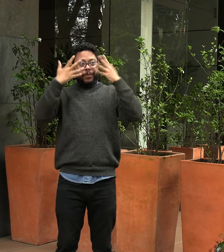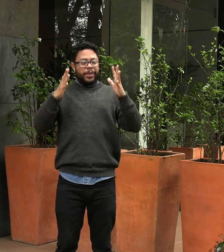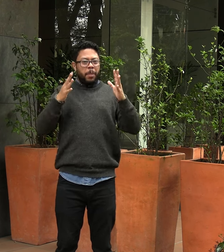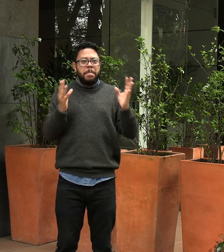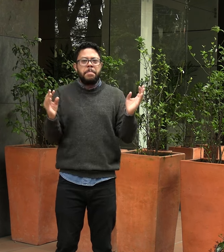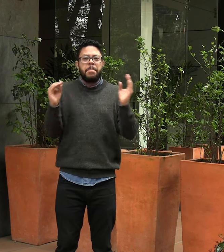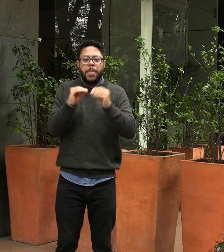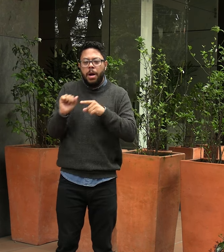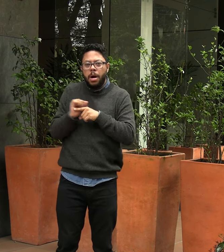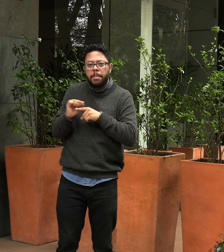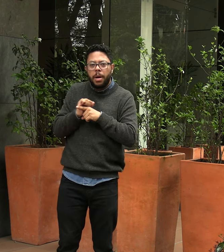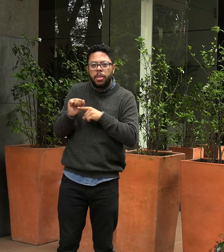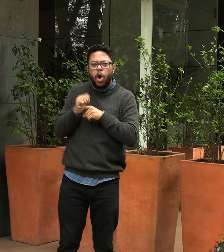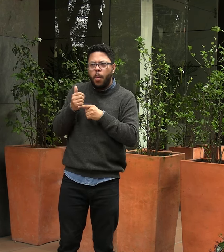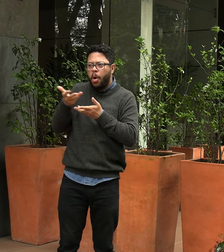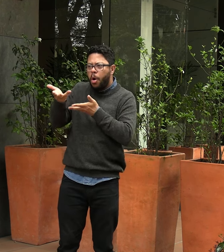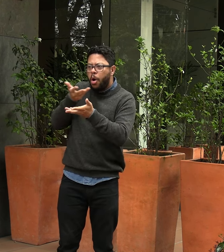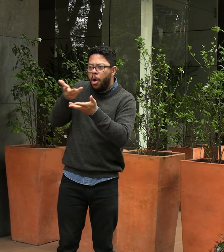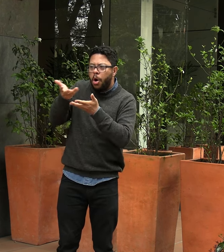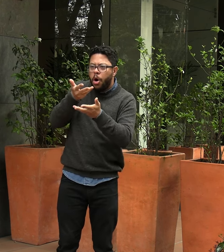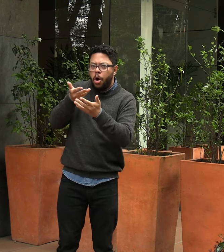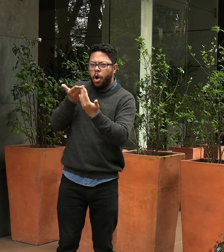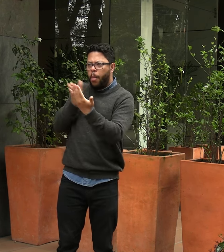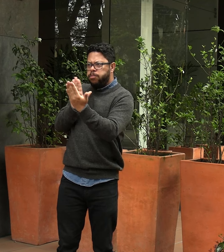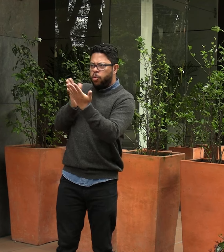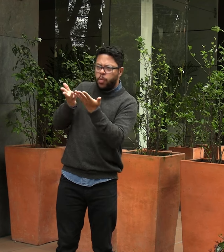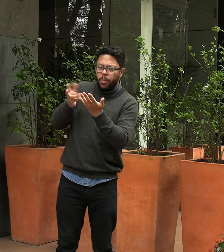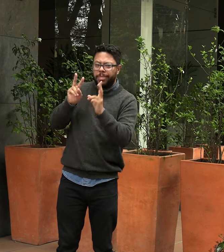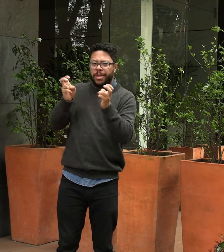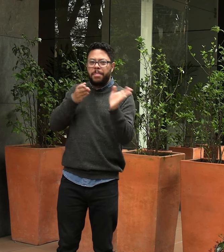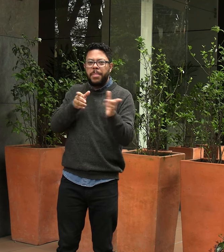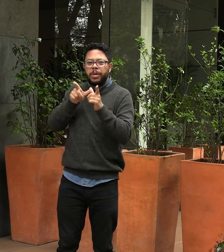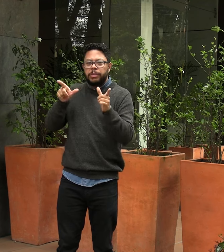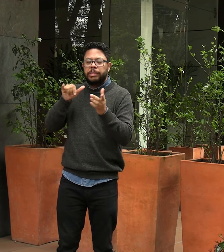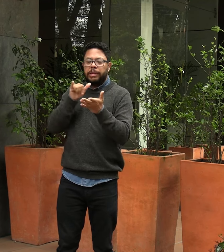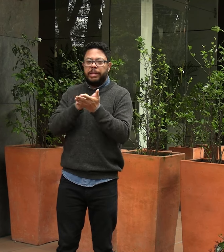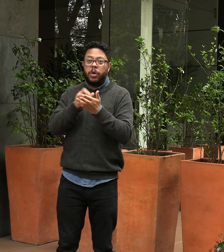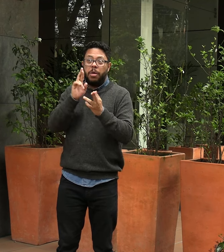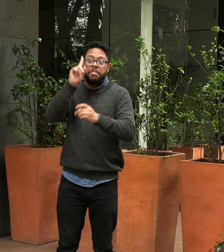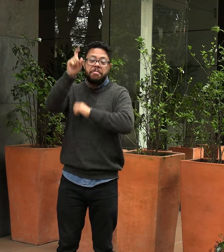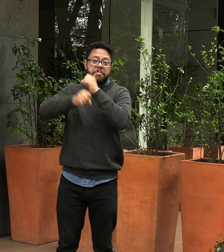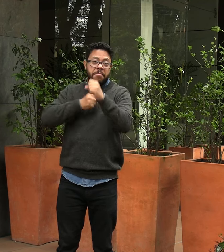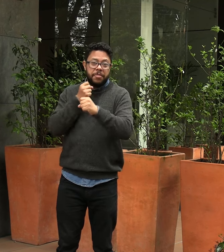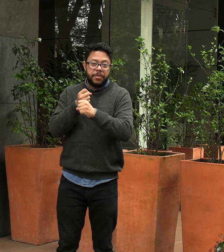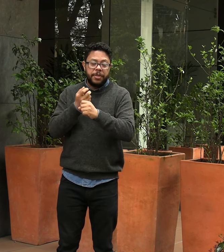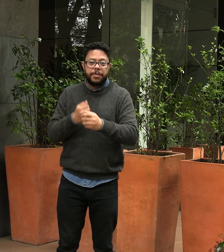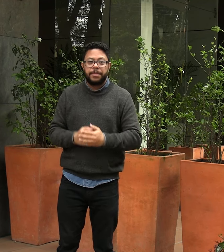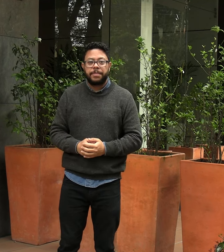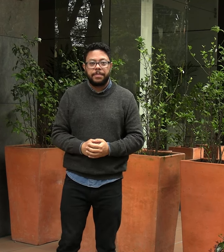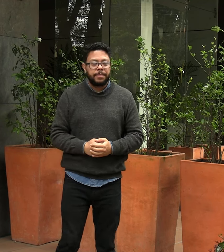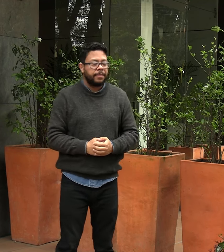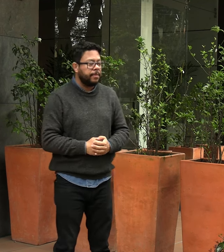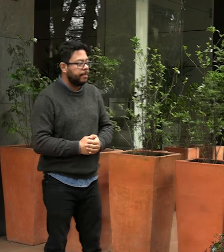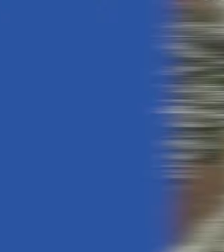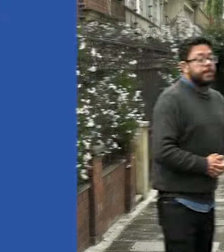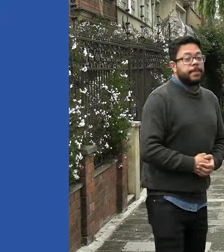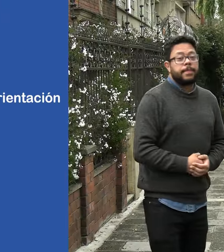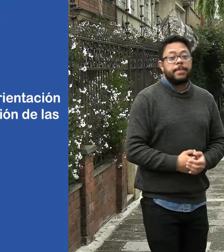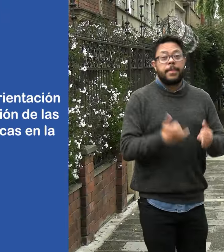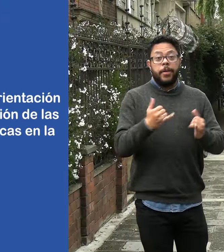las asociaciones en el año posterior para fortalecer procesos de planeación lingüística. Con